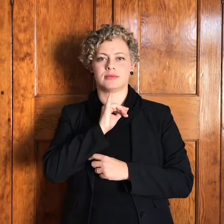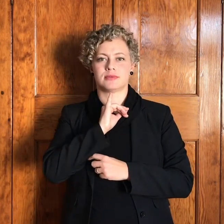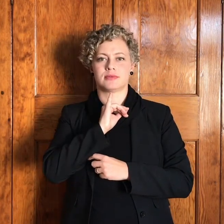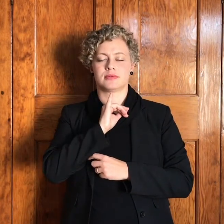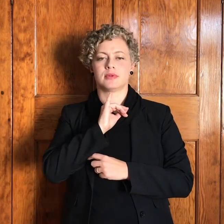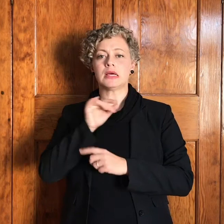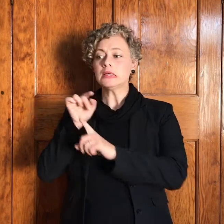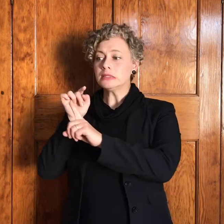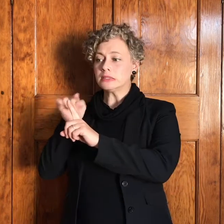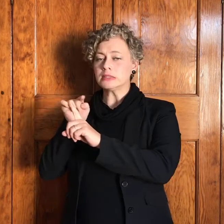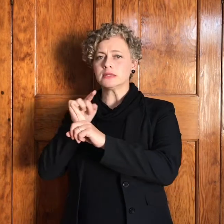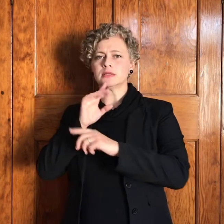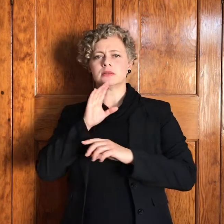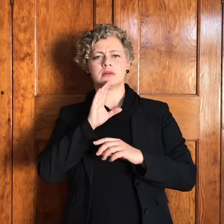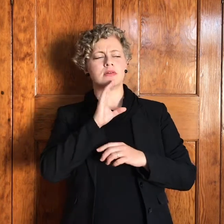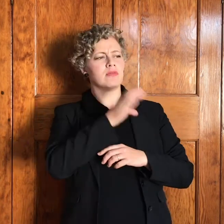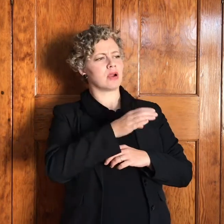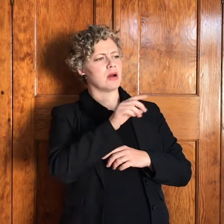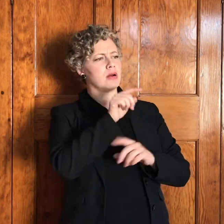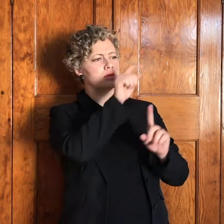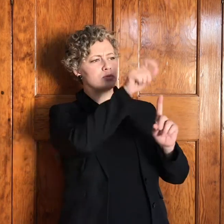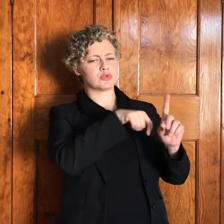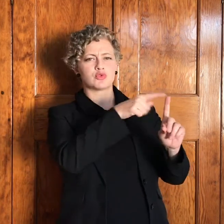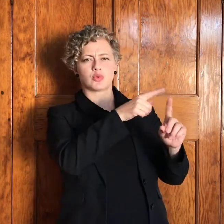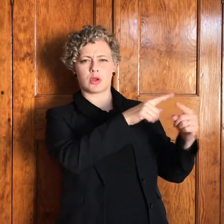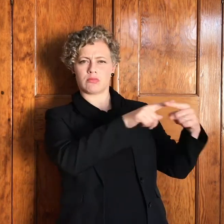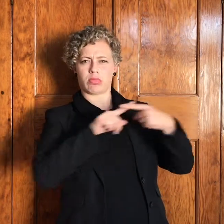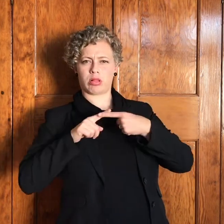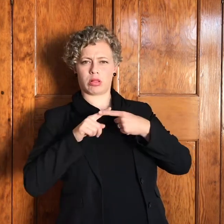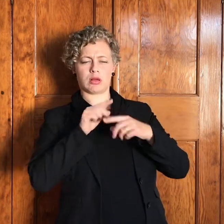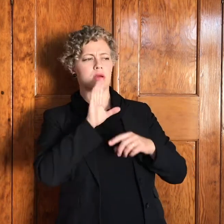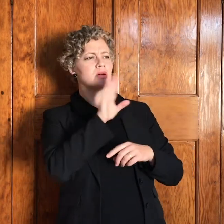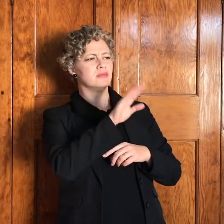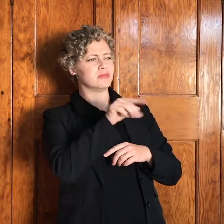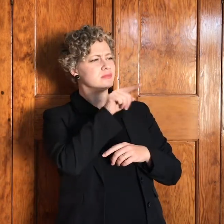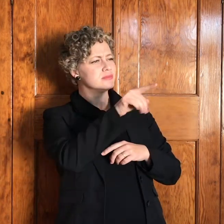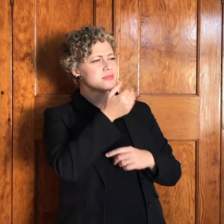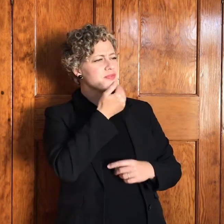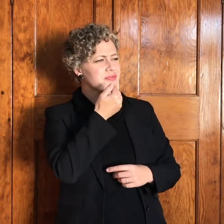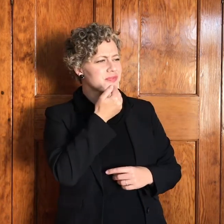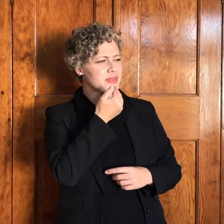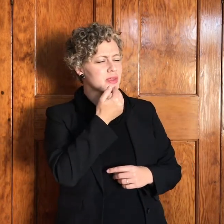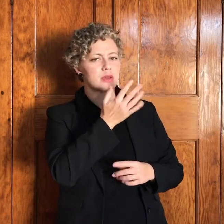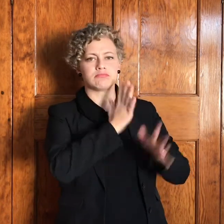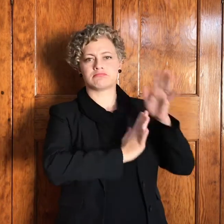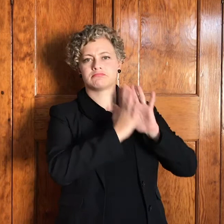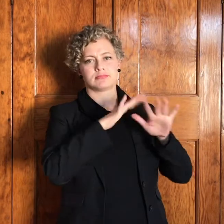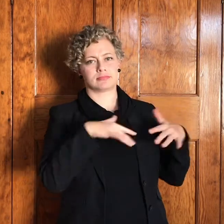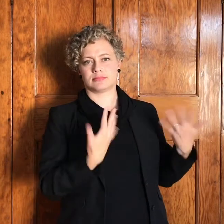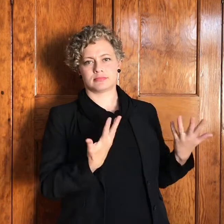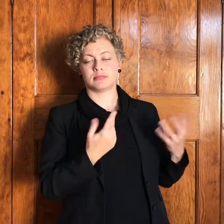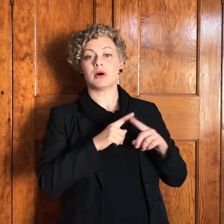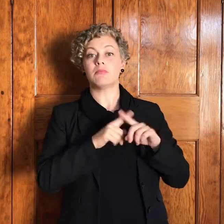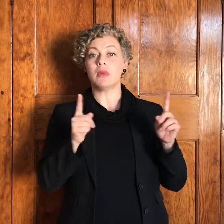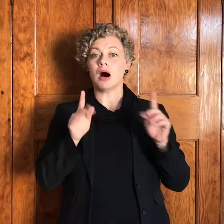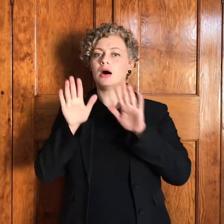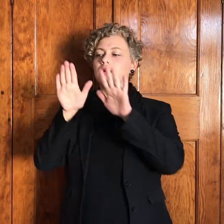persoon wat hier nog vecht maar wees wees u maar hy krij nie verduideliking nie maar hy word wel gesê sy hele